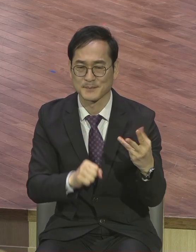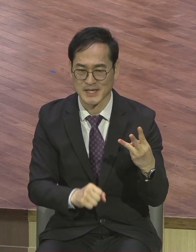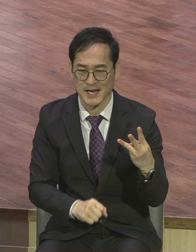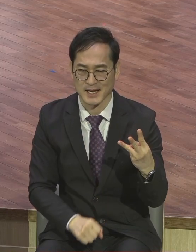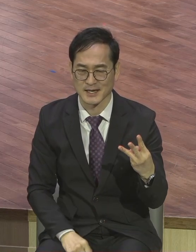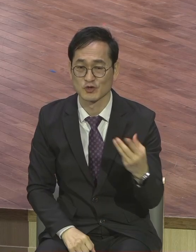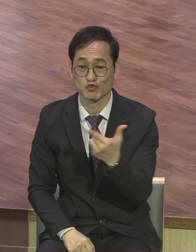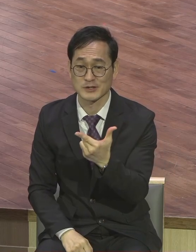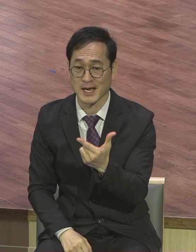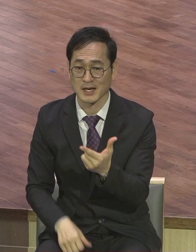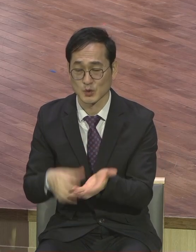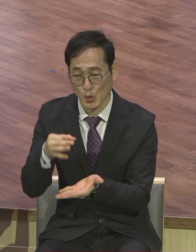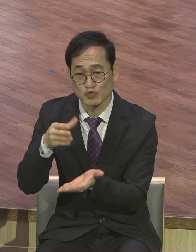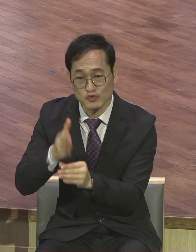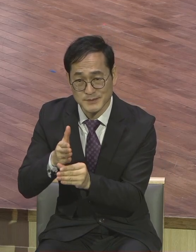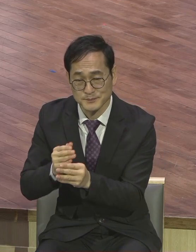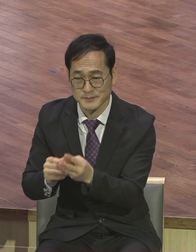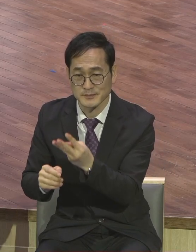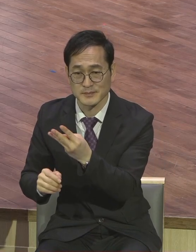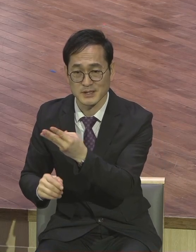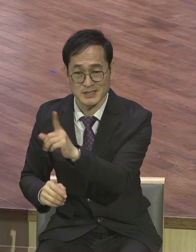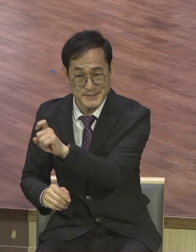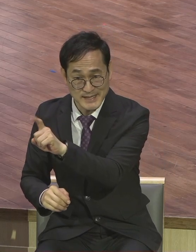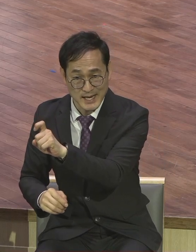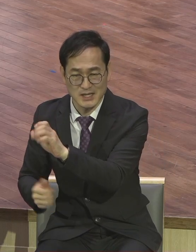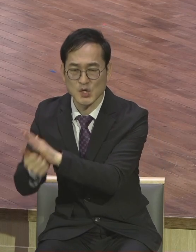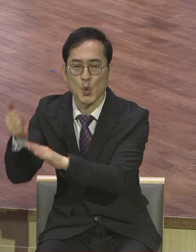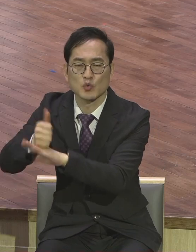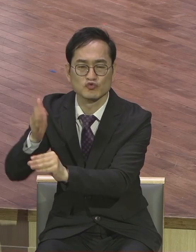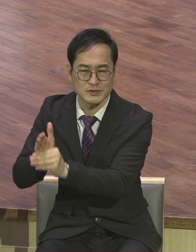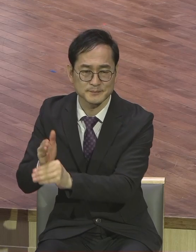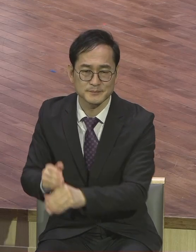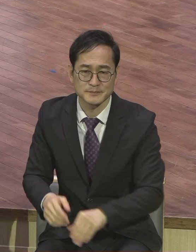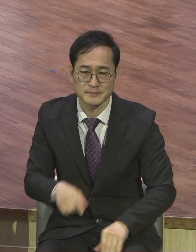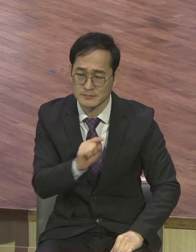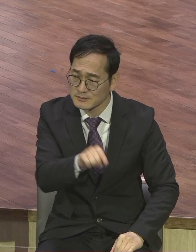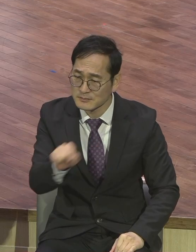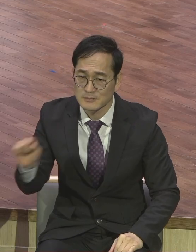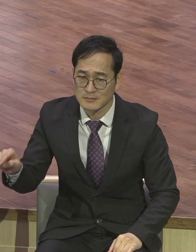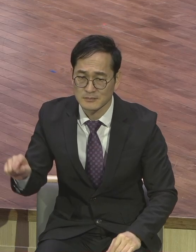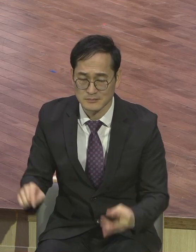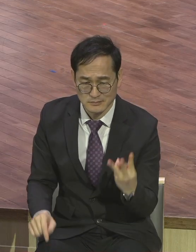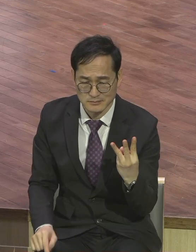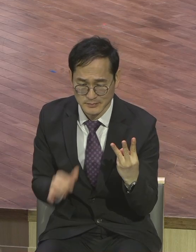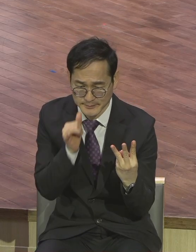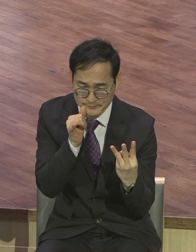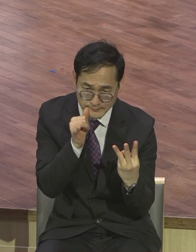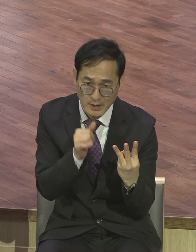성공 중심 상세기 3장 11장 그대로 교회 안에서도 그러고 있다니까 한국교회 세계교회가 지금